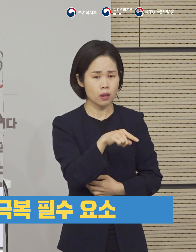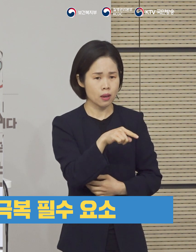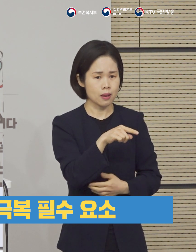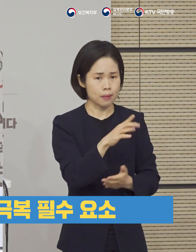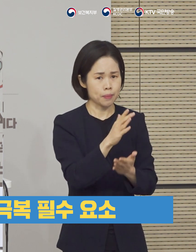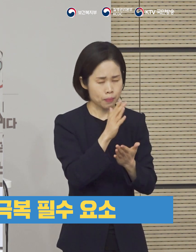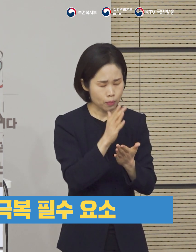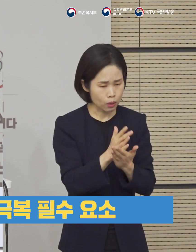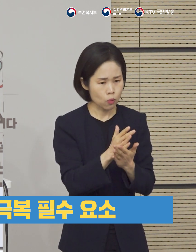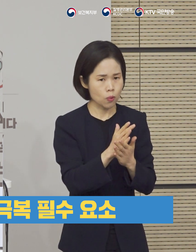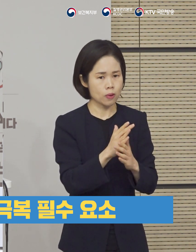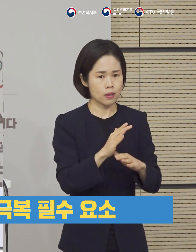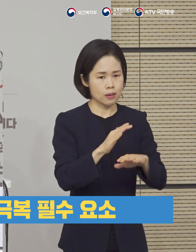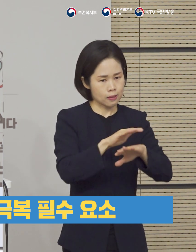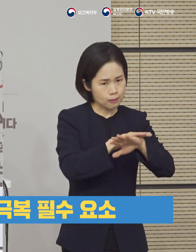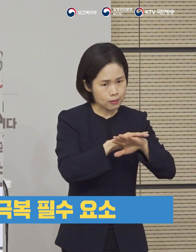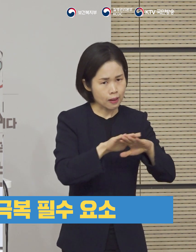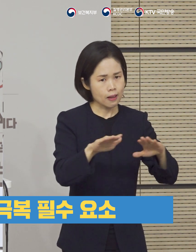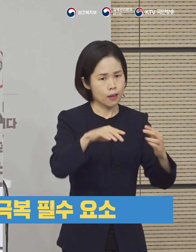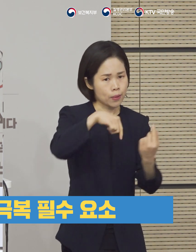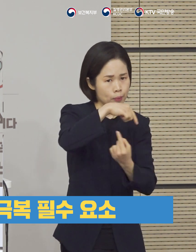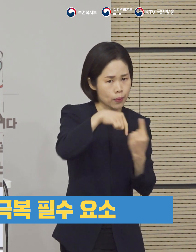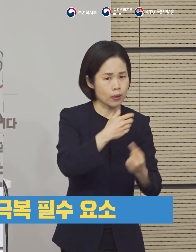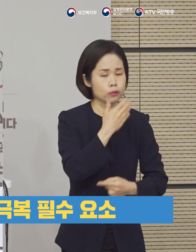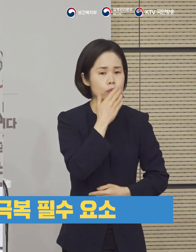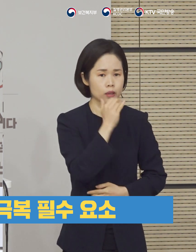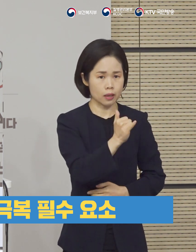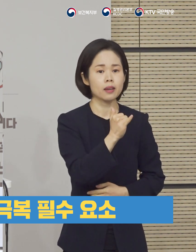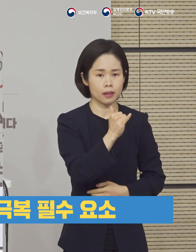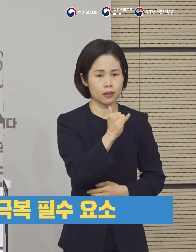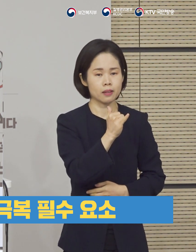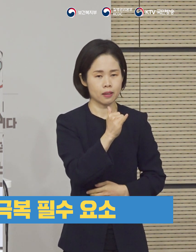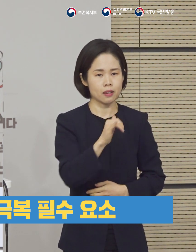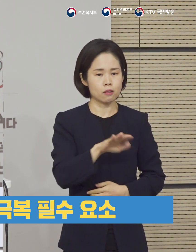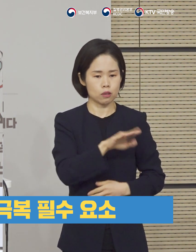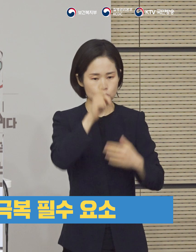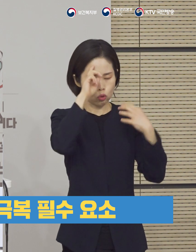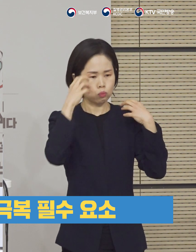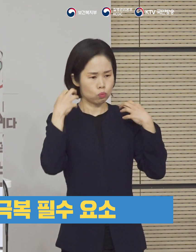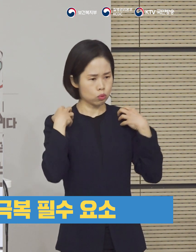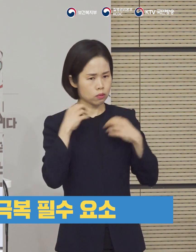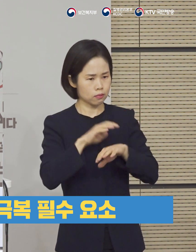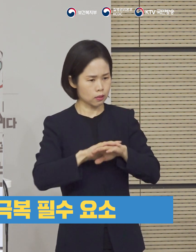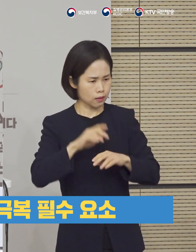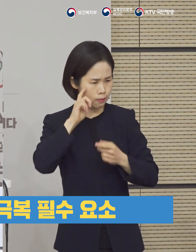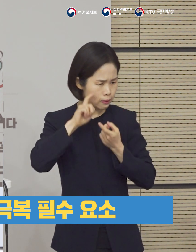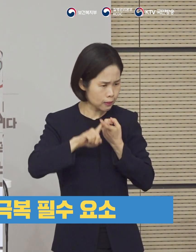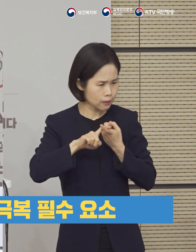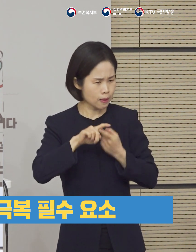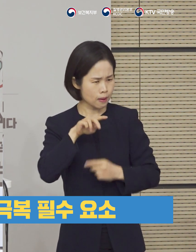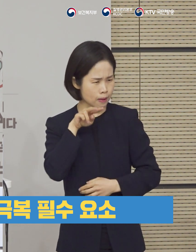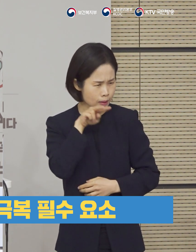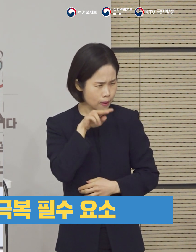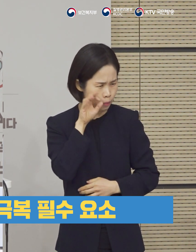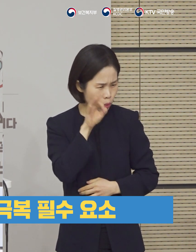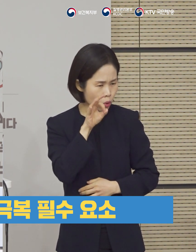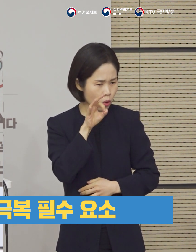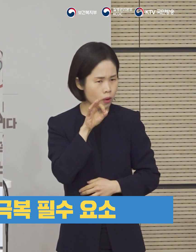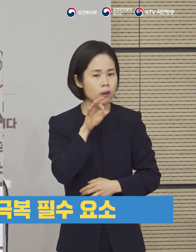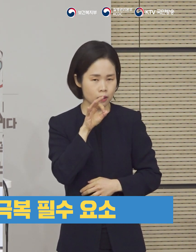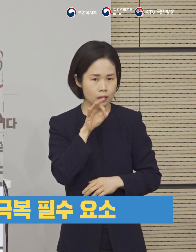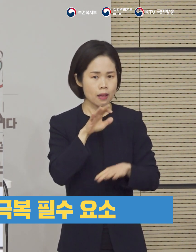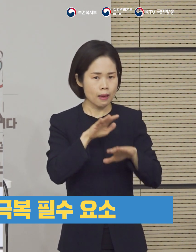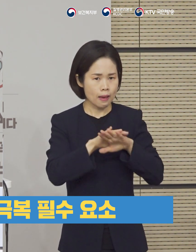의료기관의 정상적인 운영을 저해하는 부분을 최소화할 수 있도록 저희들도 심각하게